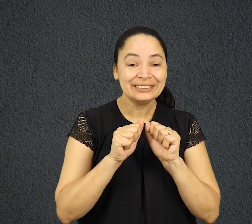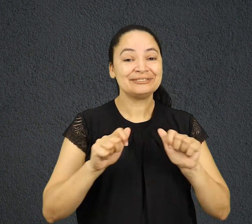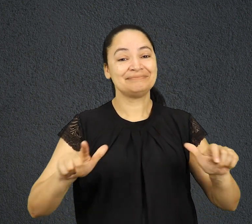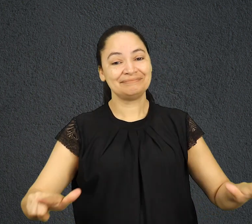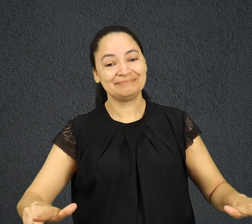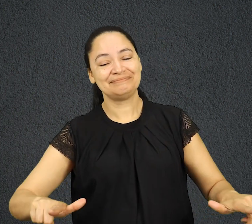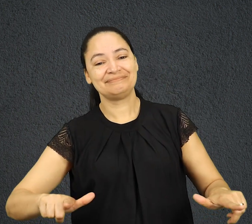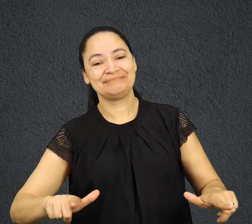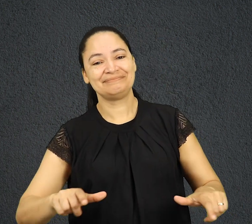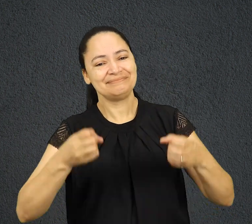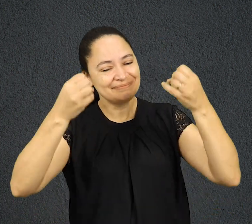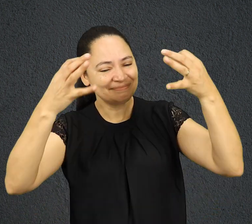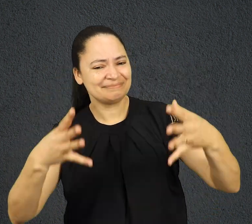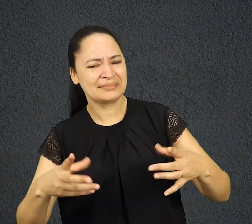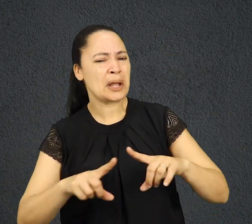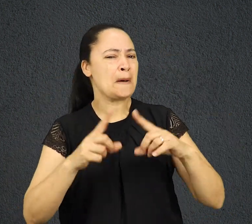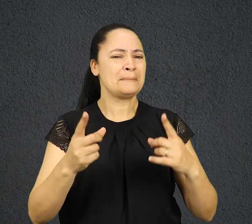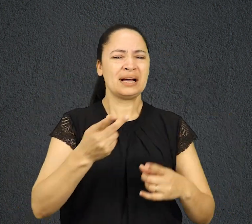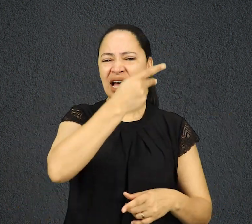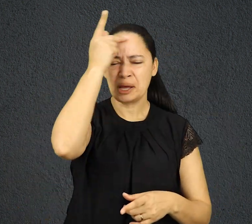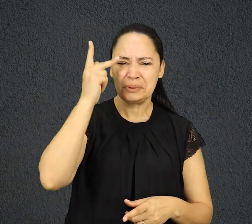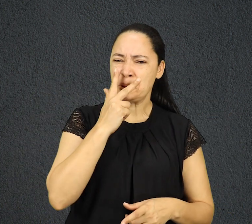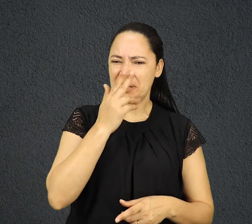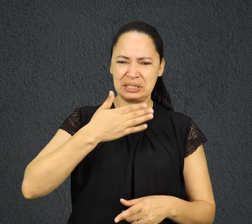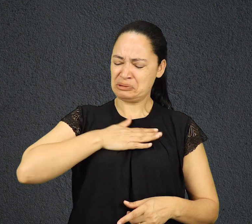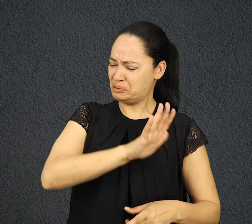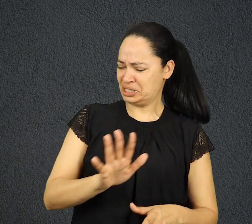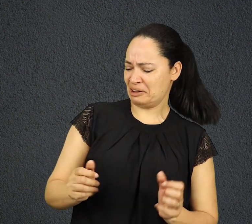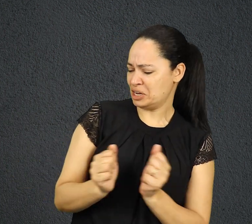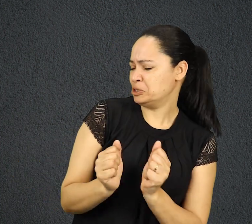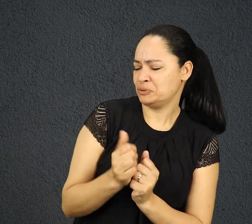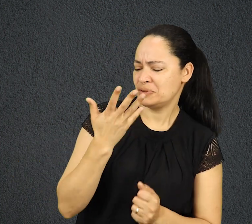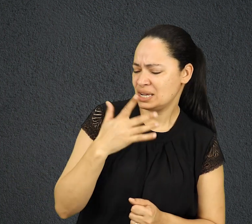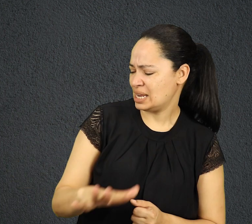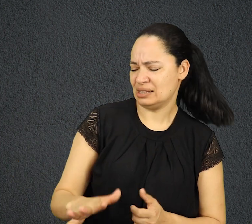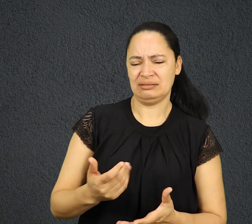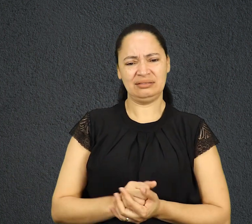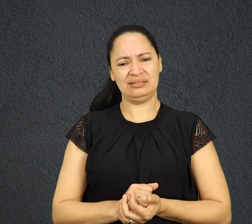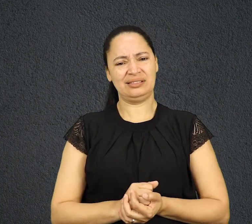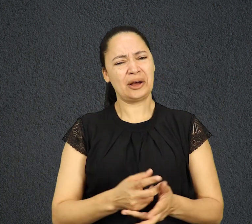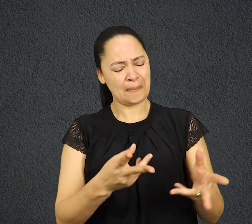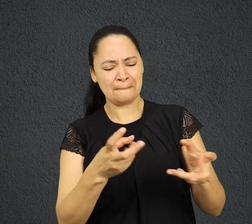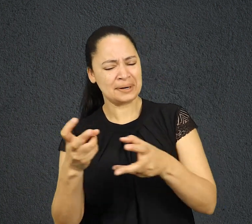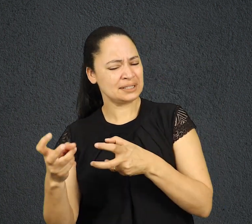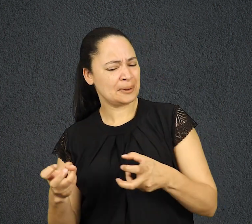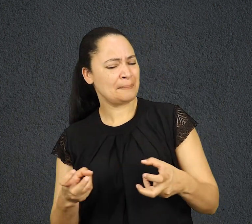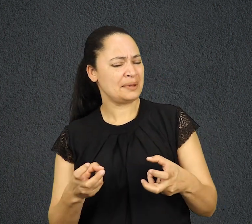3 a 5. Mas nem todos gostavam de tê-las em torno de si, como pode ser visto em algumas situações em que os